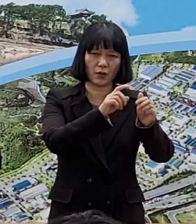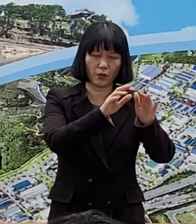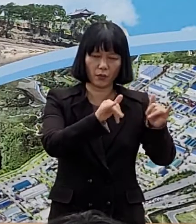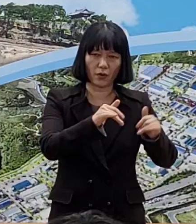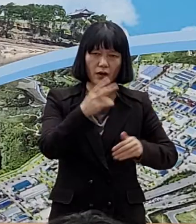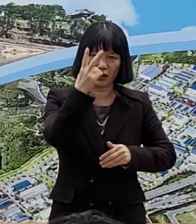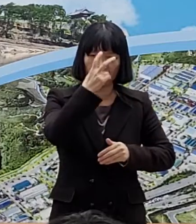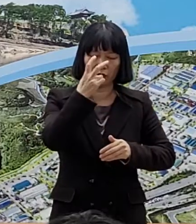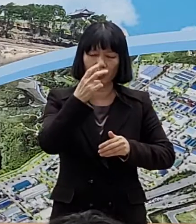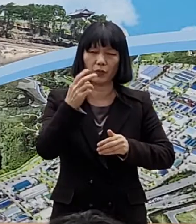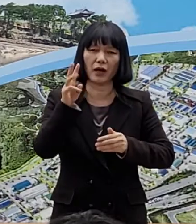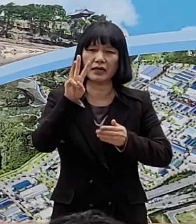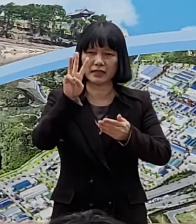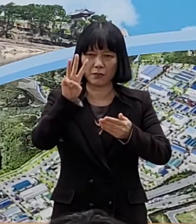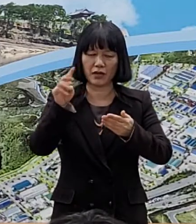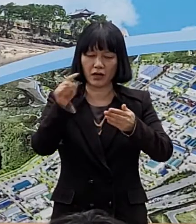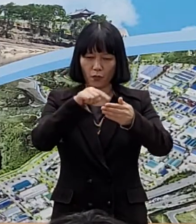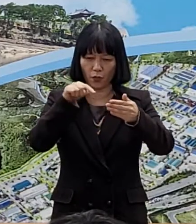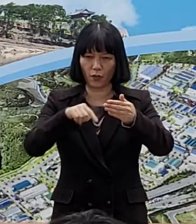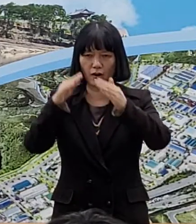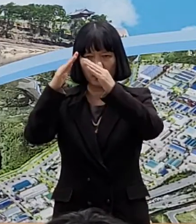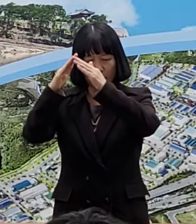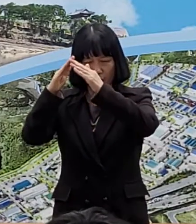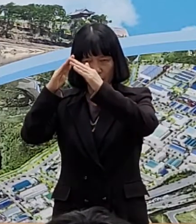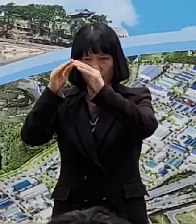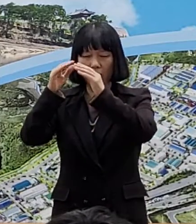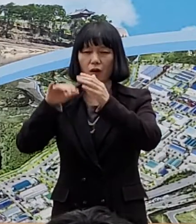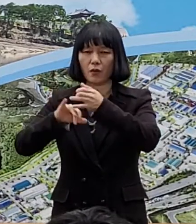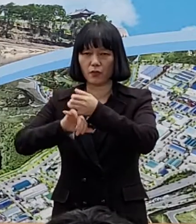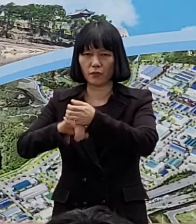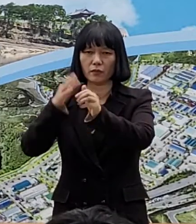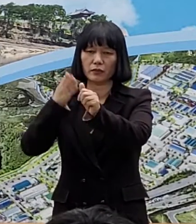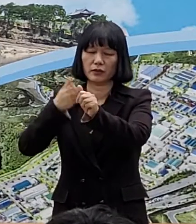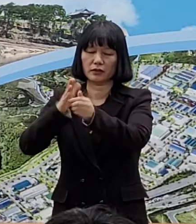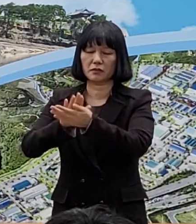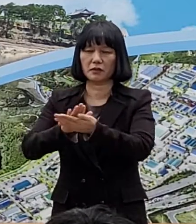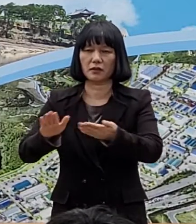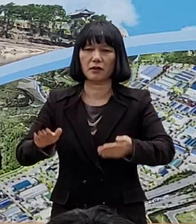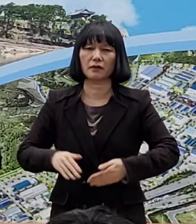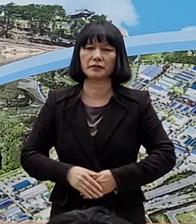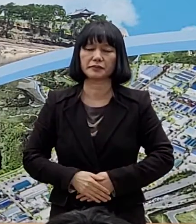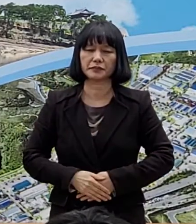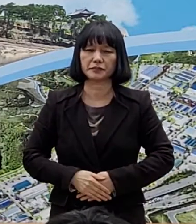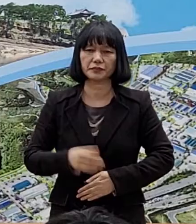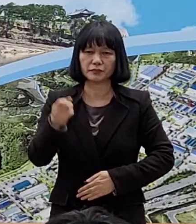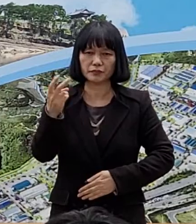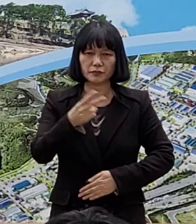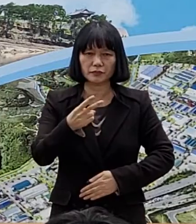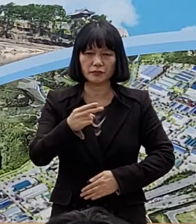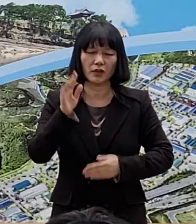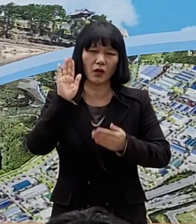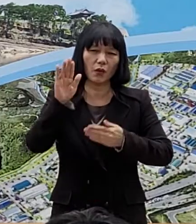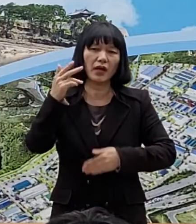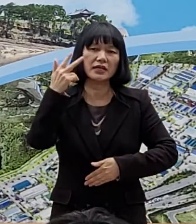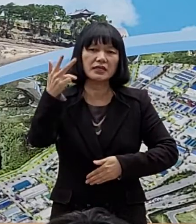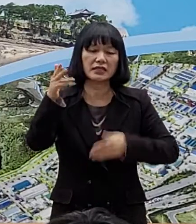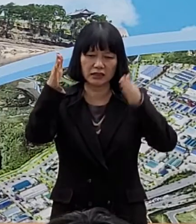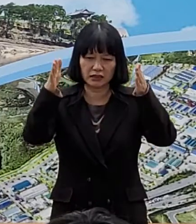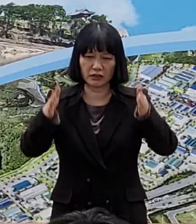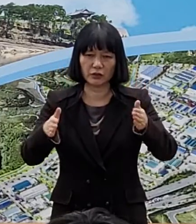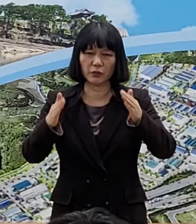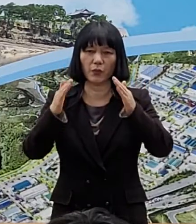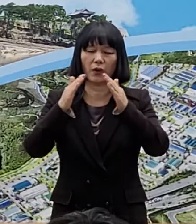검사일로부터 3일간은 자택에 머물러 주시기 바랍니다. 또한 이후 7일간은